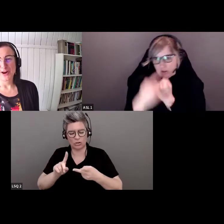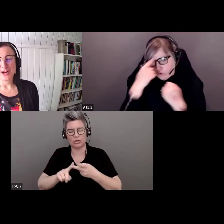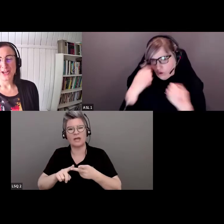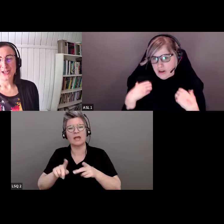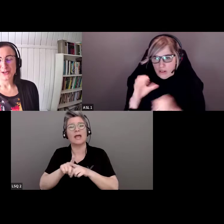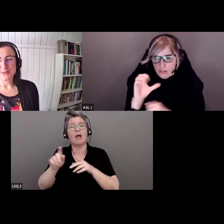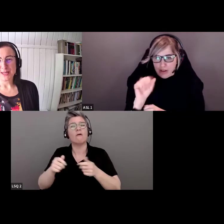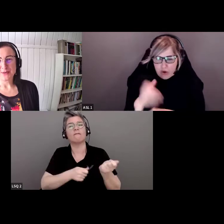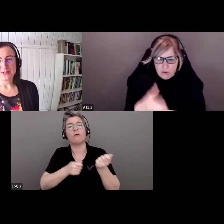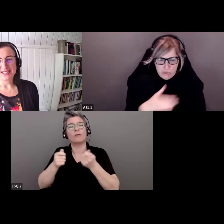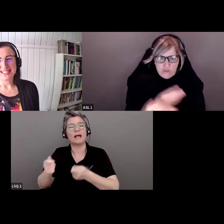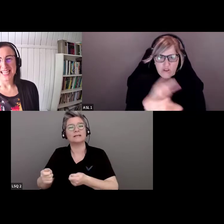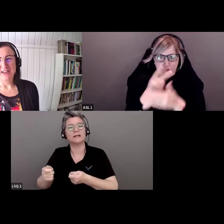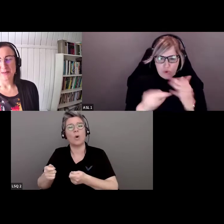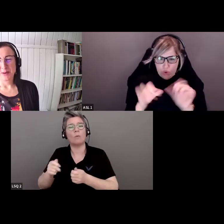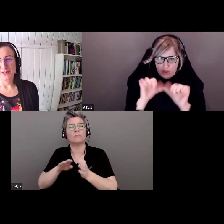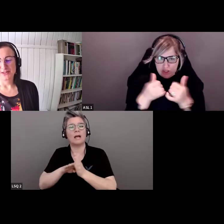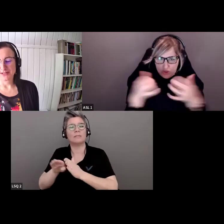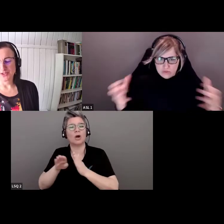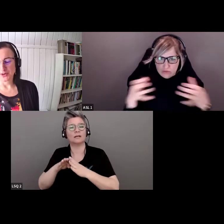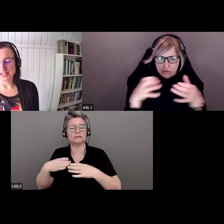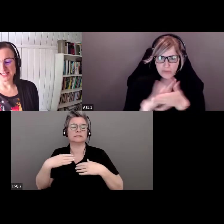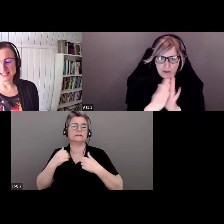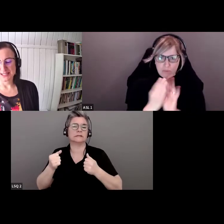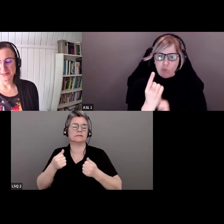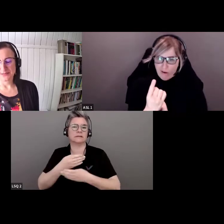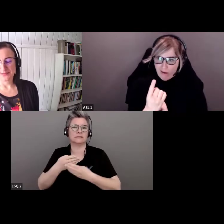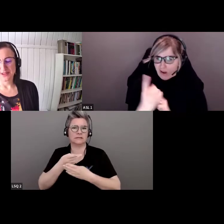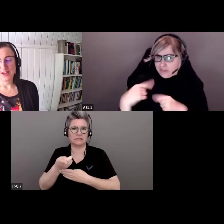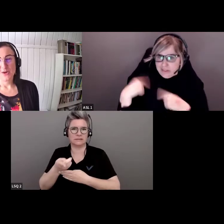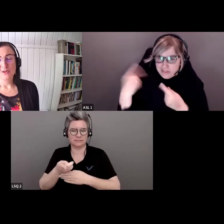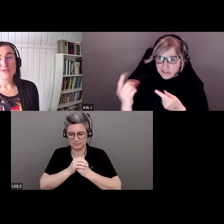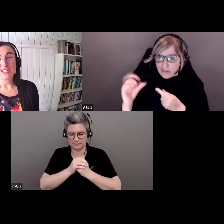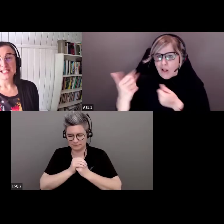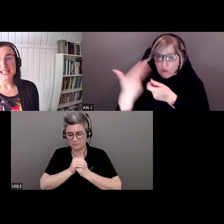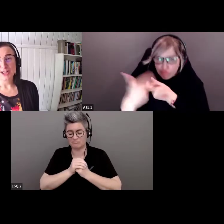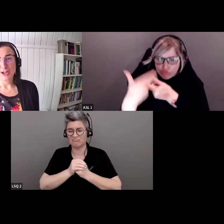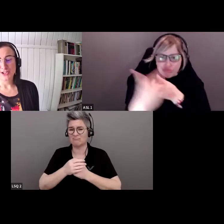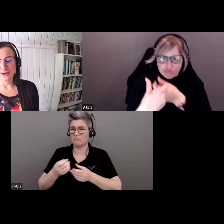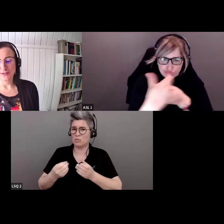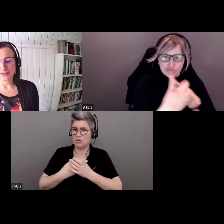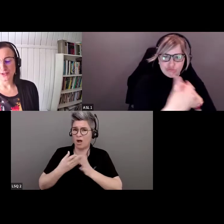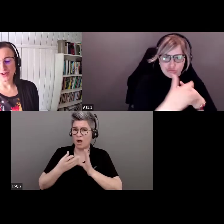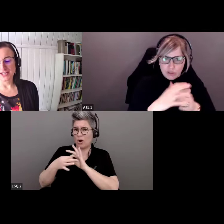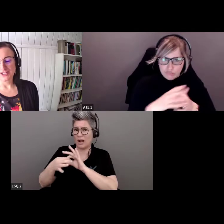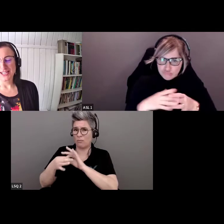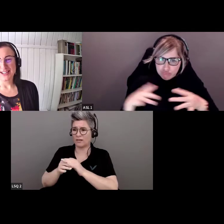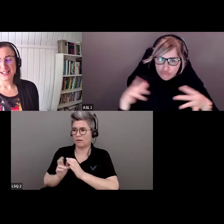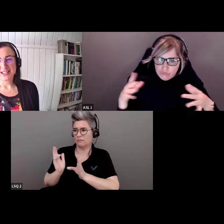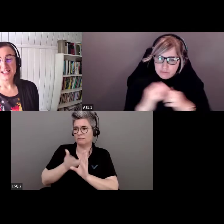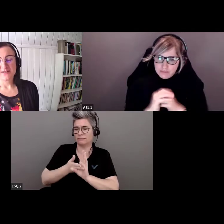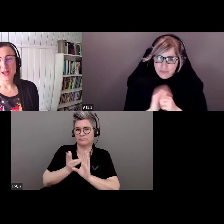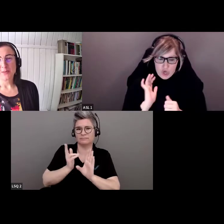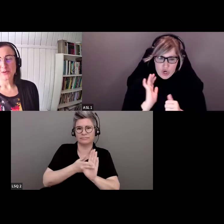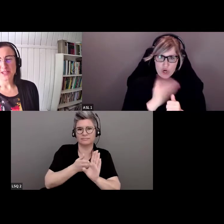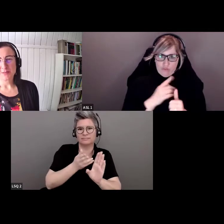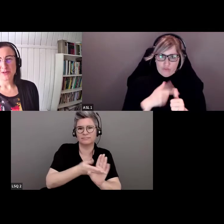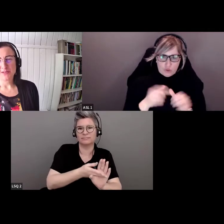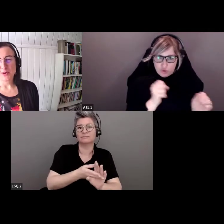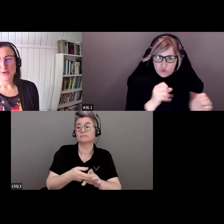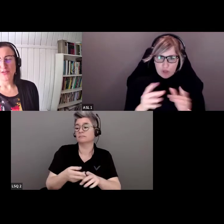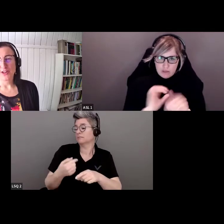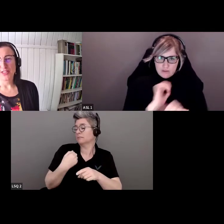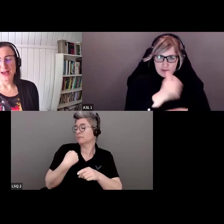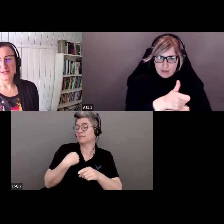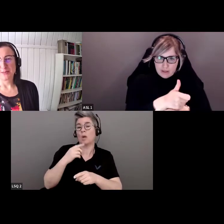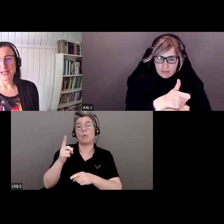Fondation canadienne pour l'amélioration des services de santé. Depuis, beaucoup de collaborateurs se sont joints à nous. Nous avons récemment lancé